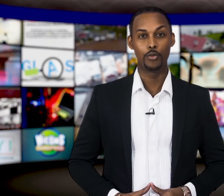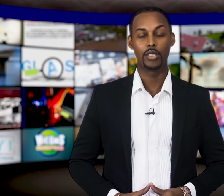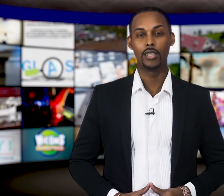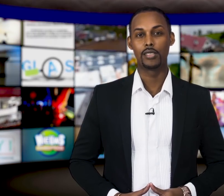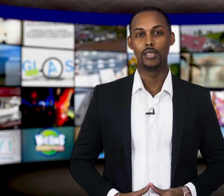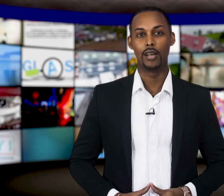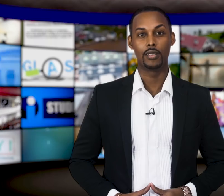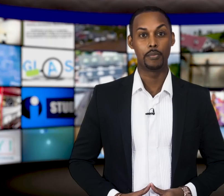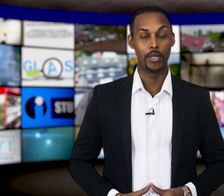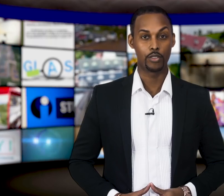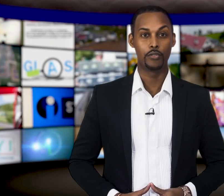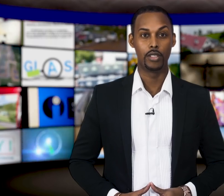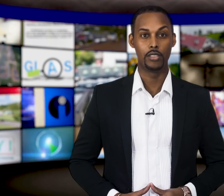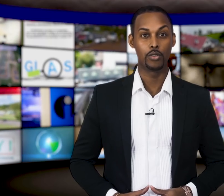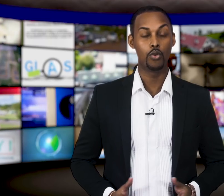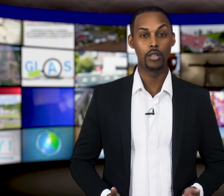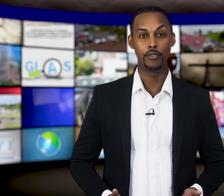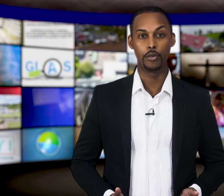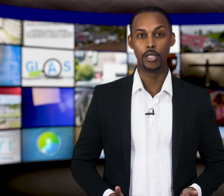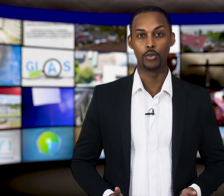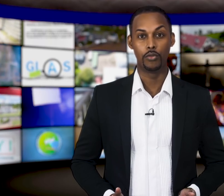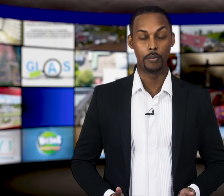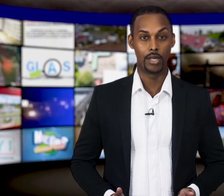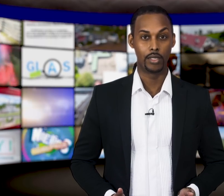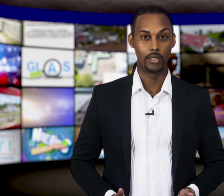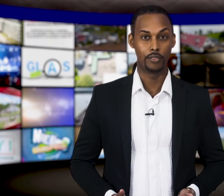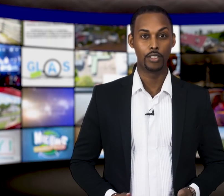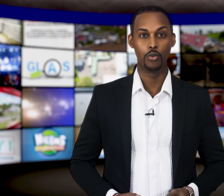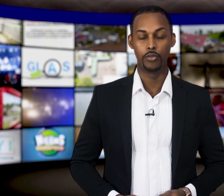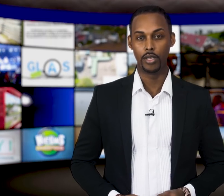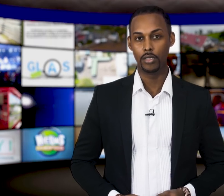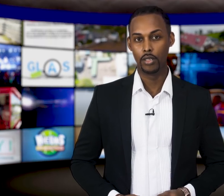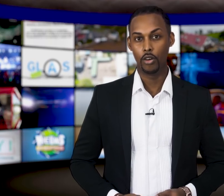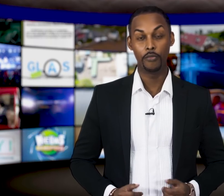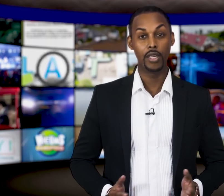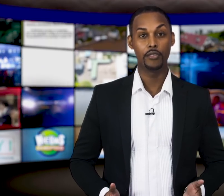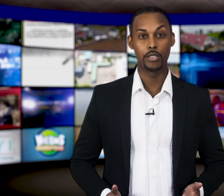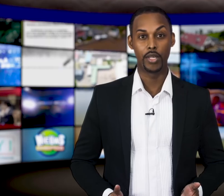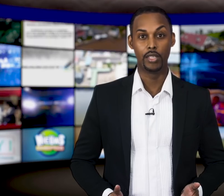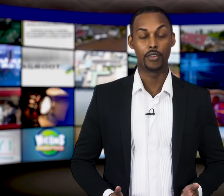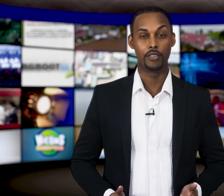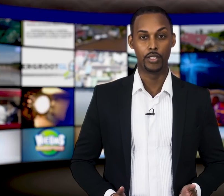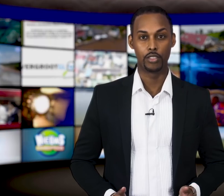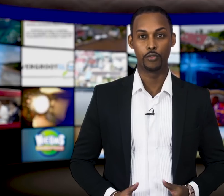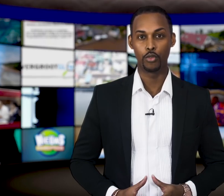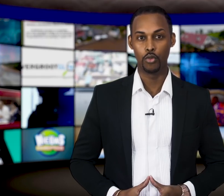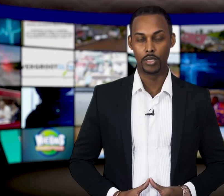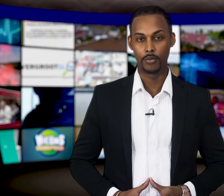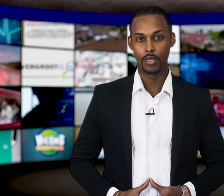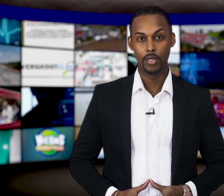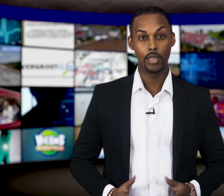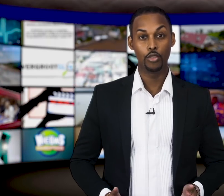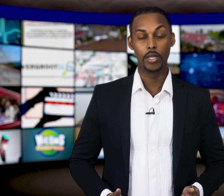samenleving wordt tijdens de dagelijkse persconferenties ook geïnformeerd over maatregelen van de overheid om verder verspreiding van het virus te